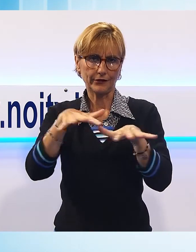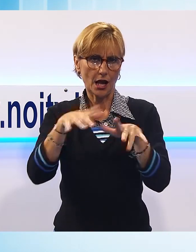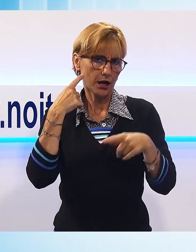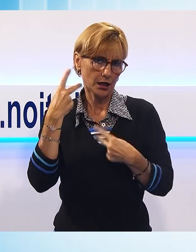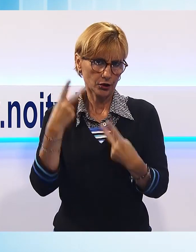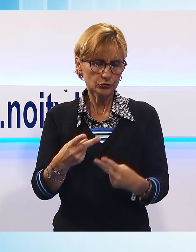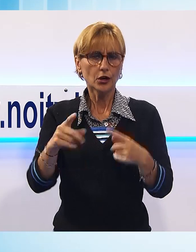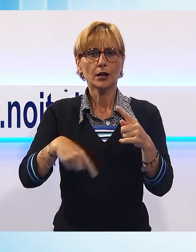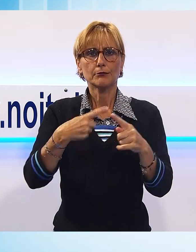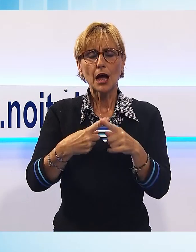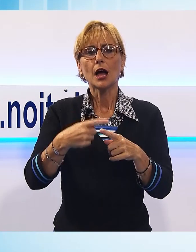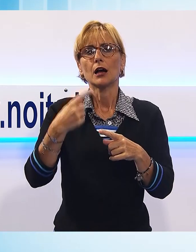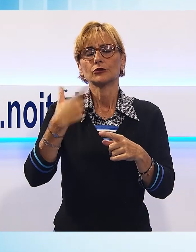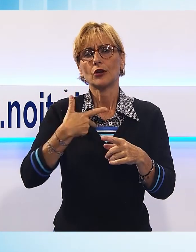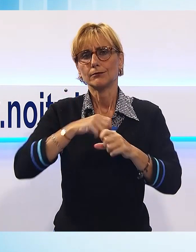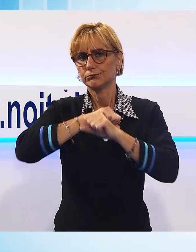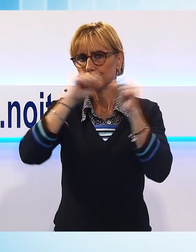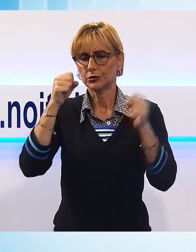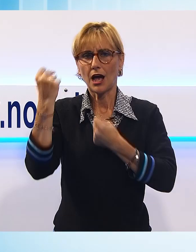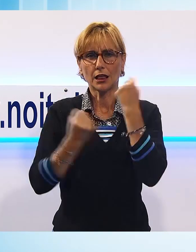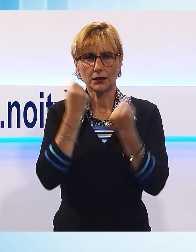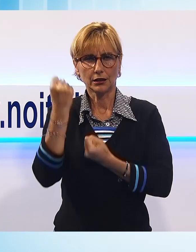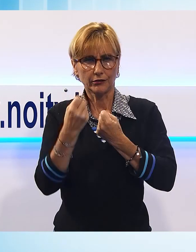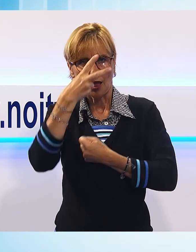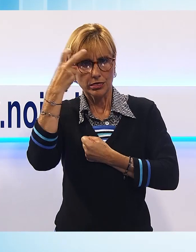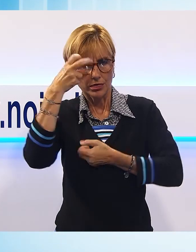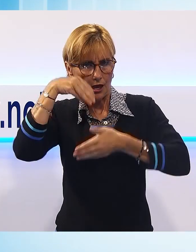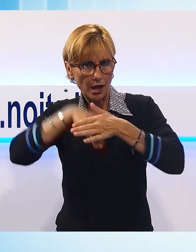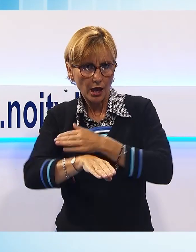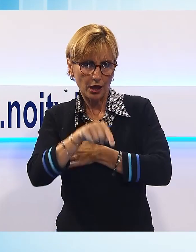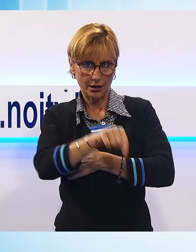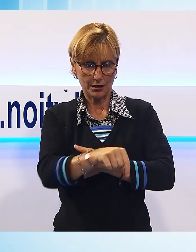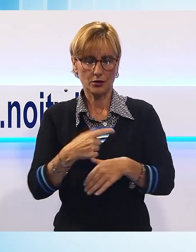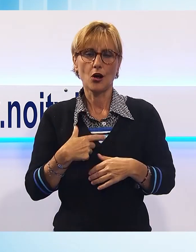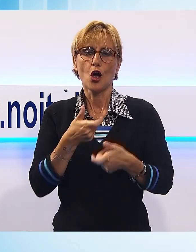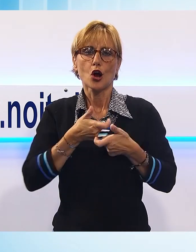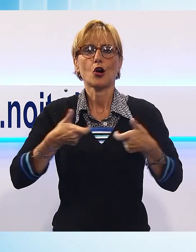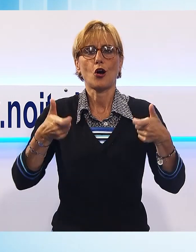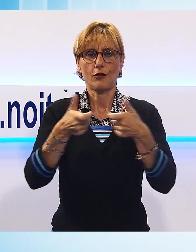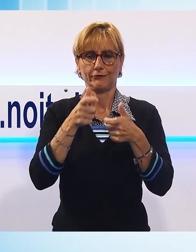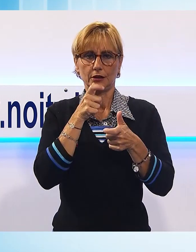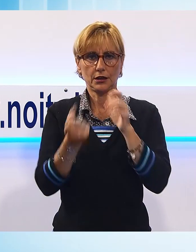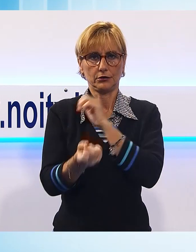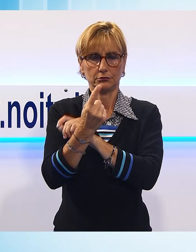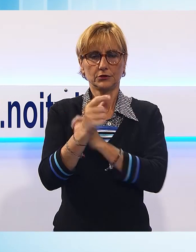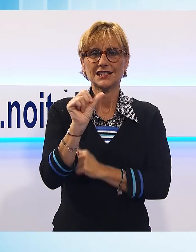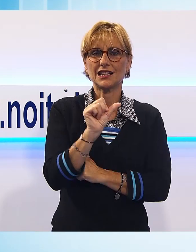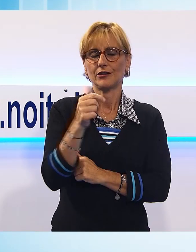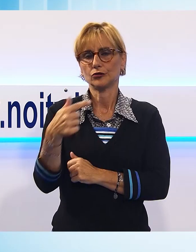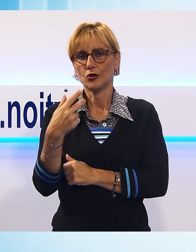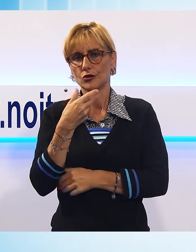anche di un boom delle attività sommerse. emerso da un convegno che c'è stato a Forte dei Marmi. Per noi c'era Silvia Toniono.